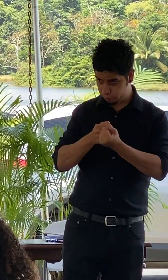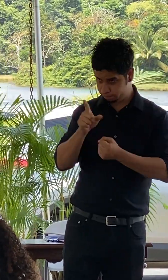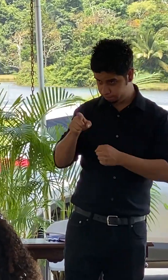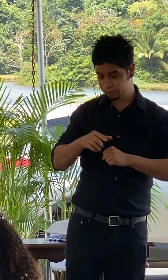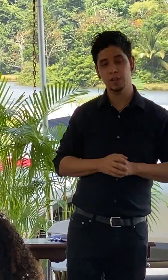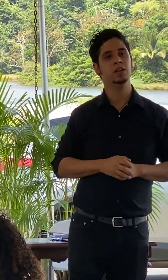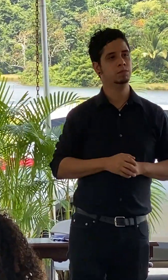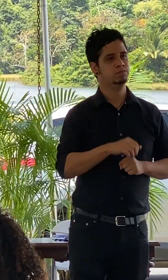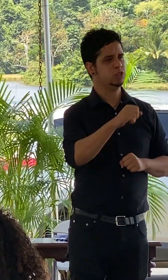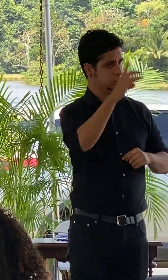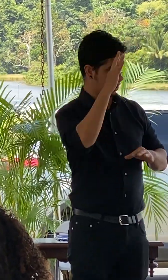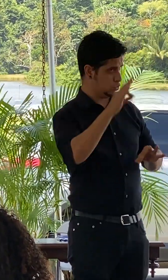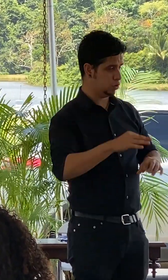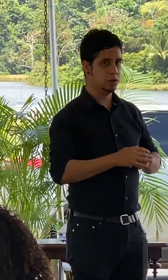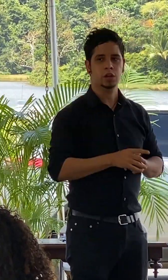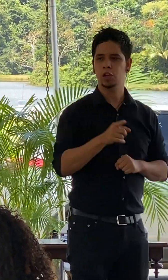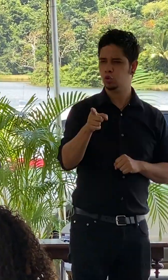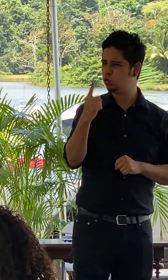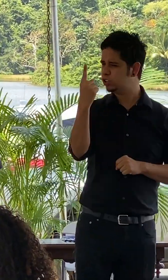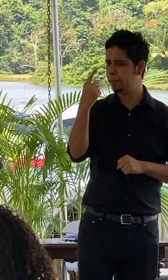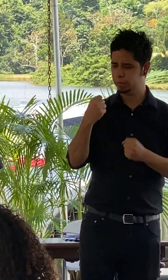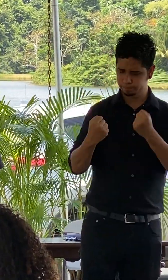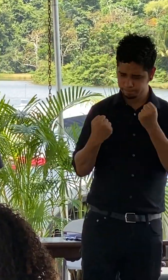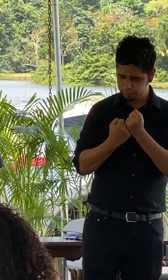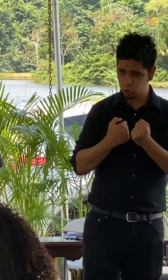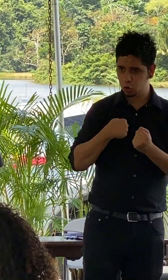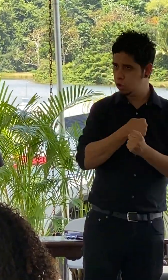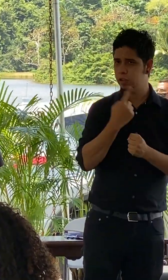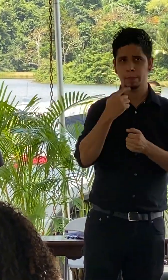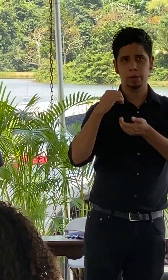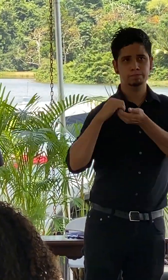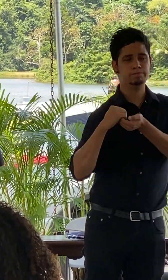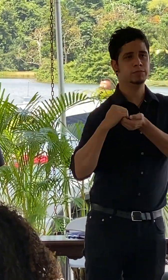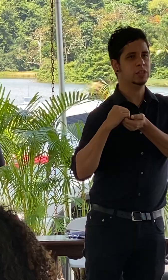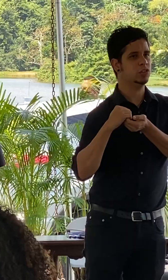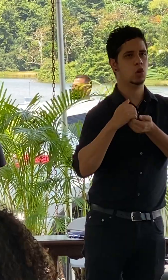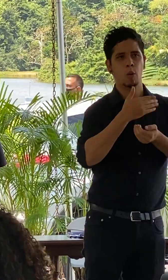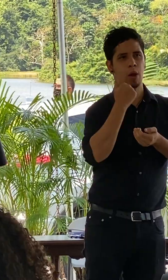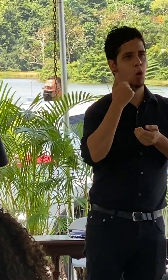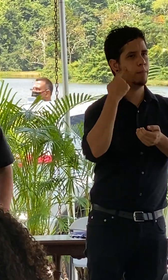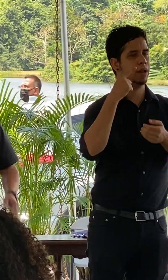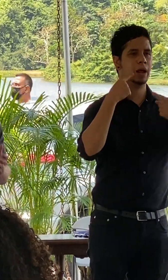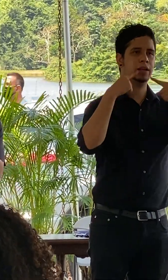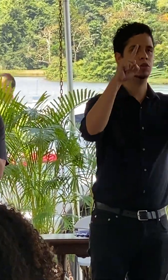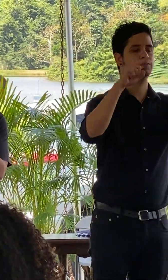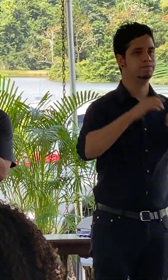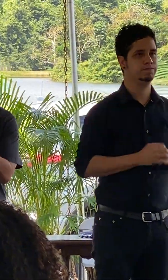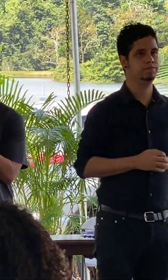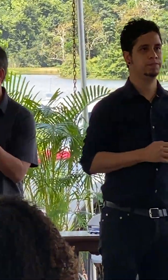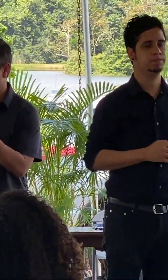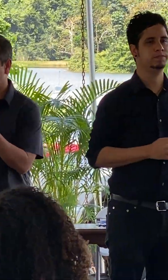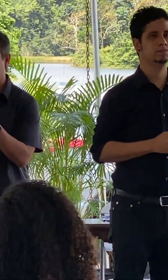gracias porque siempre es un colaborador trabajamos en conjunto y esa es la clave del éxito gracias a todos gracias